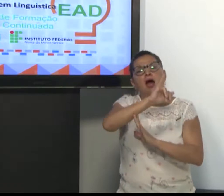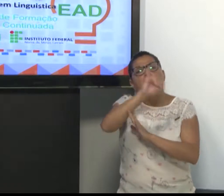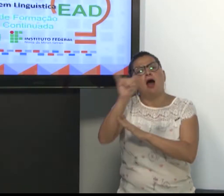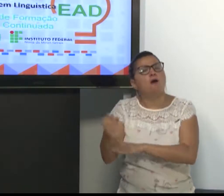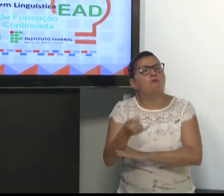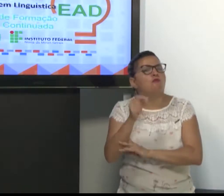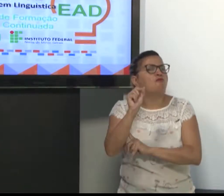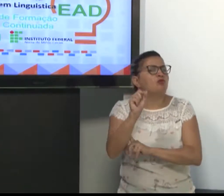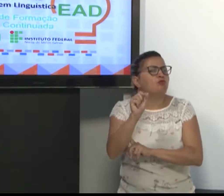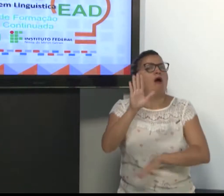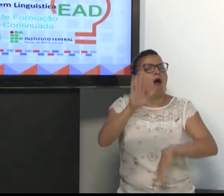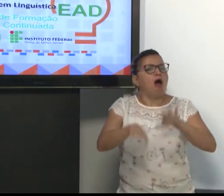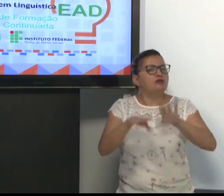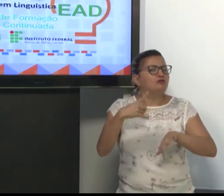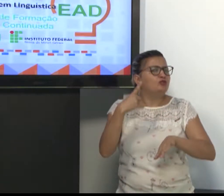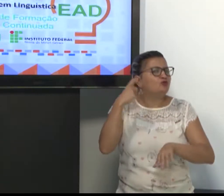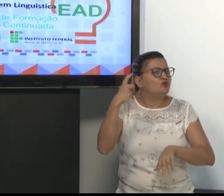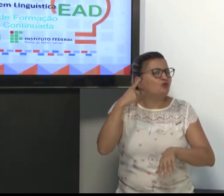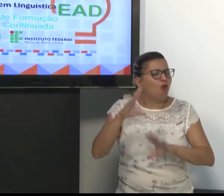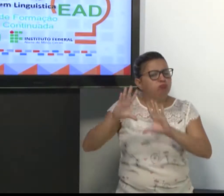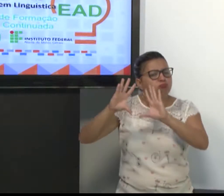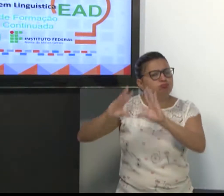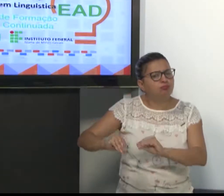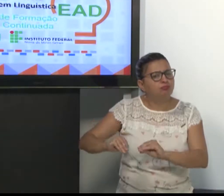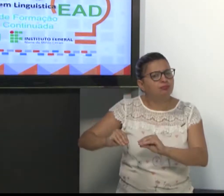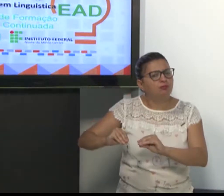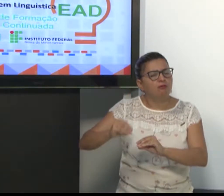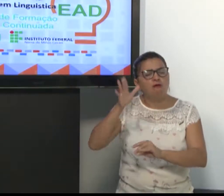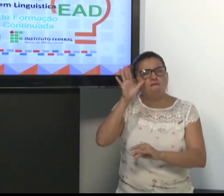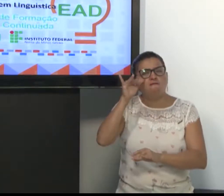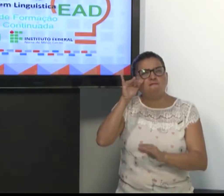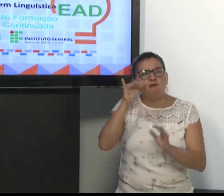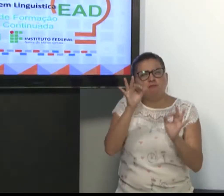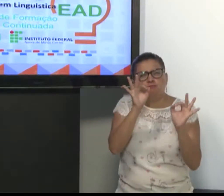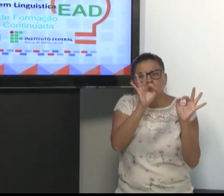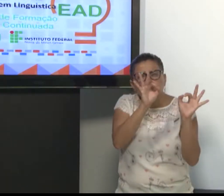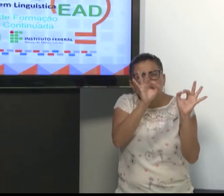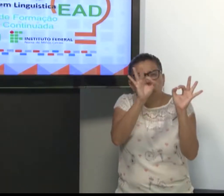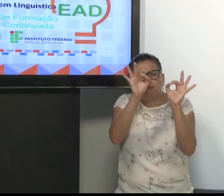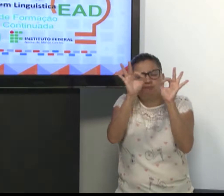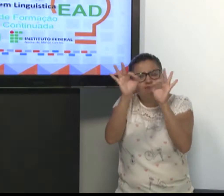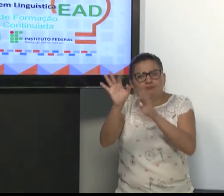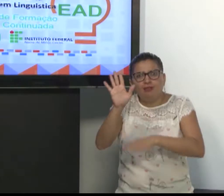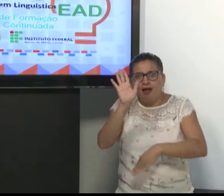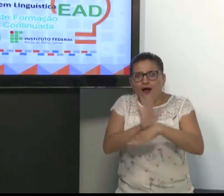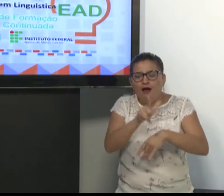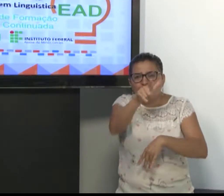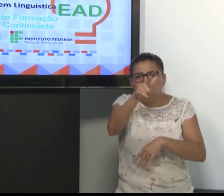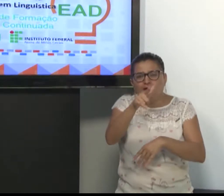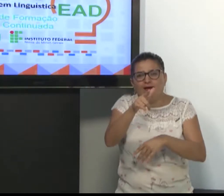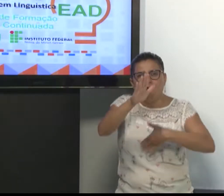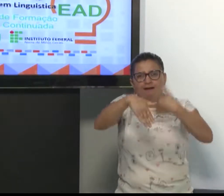vocês precisarem. E aproveitem, diminuam o volume, não escutem a verbalização e tentem